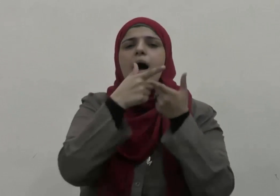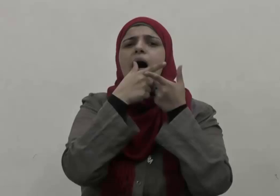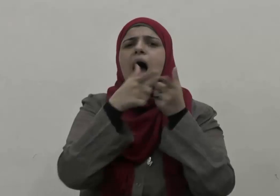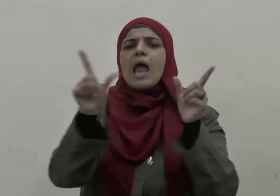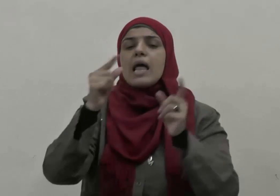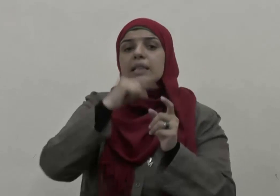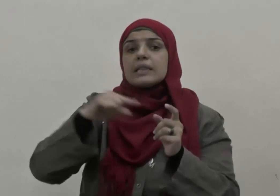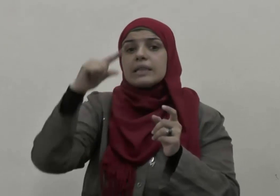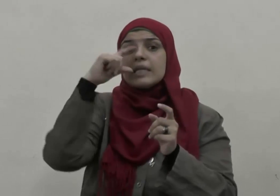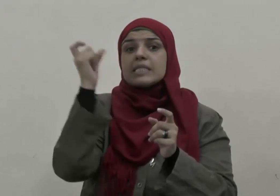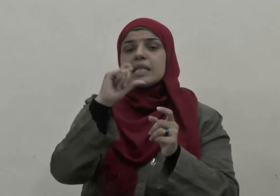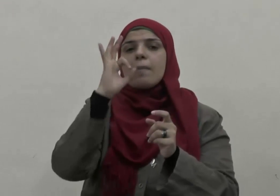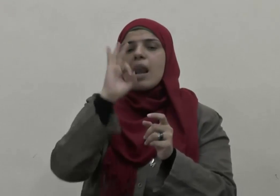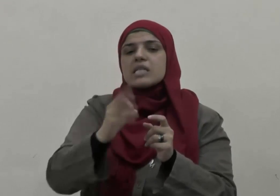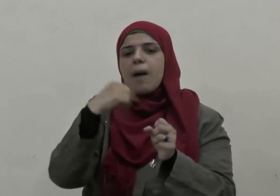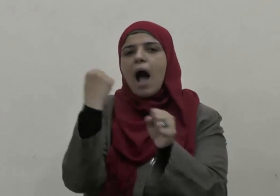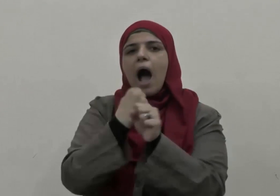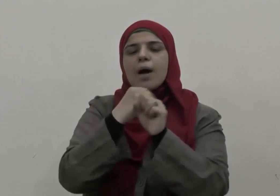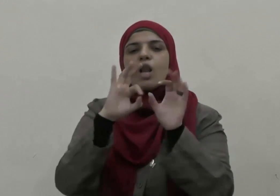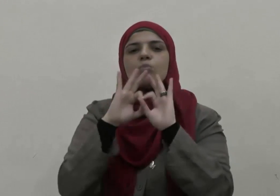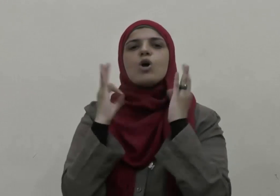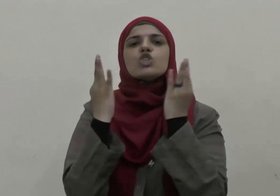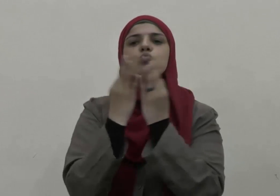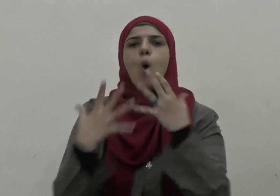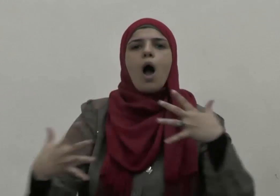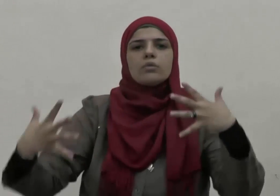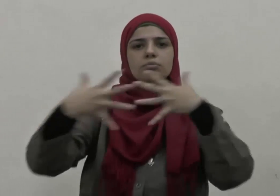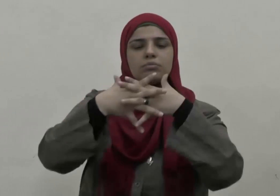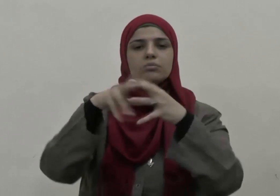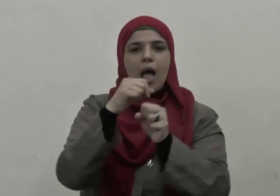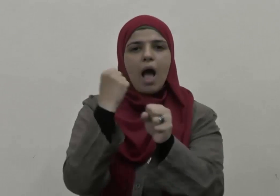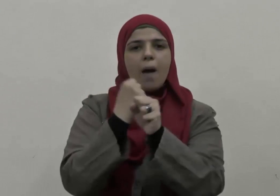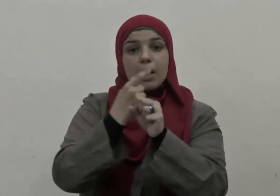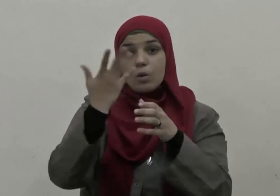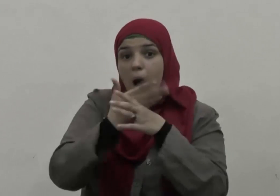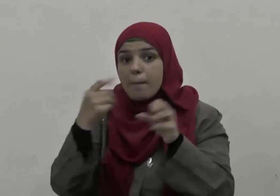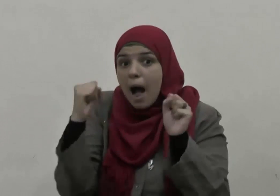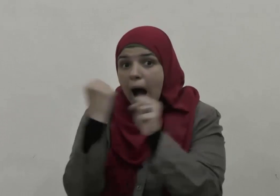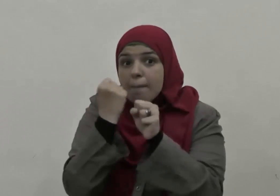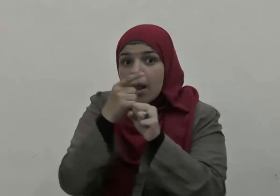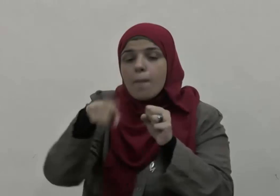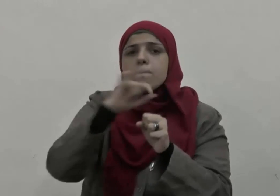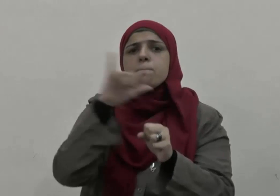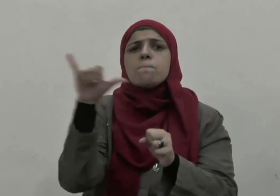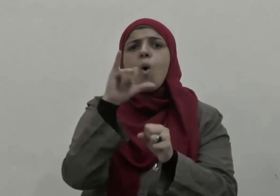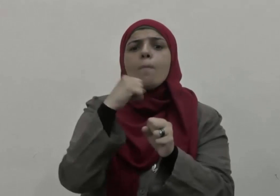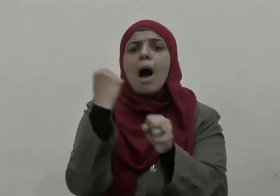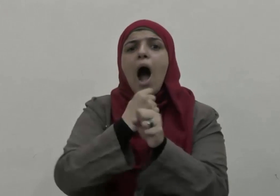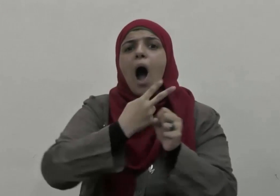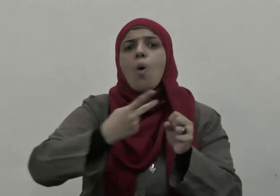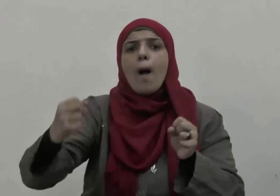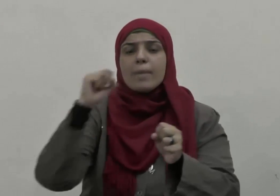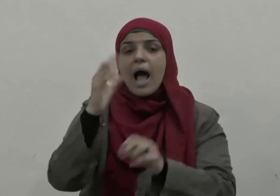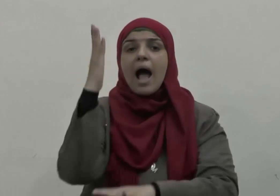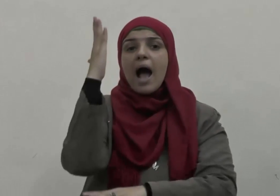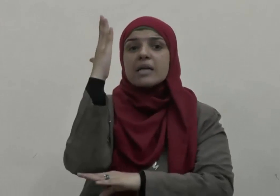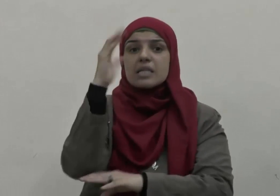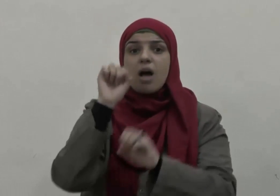أعلى الإسلام من شأن العمل الجماعي وجعله من أهم عوامل وأسس